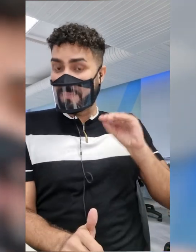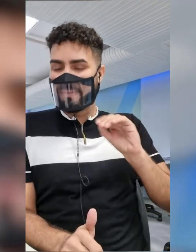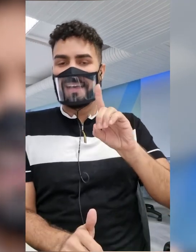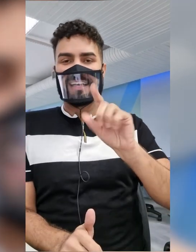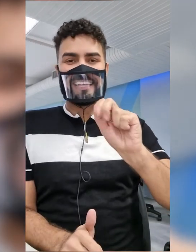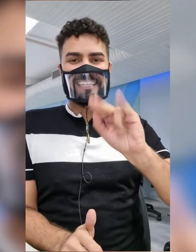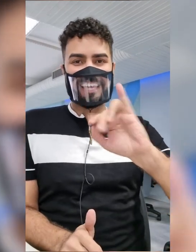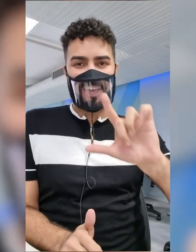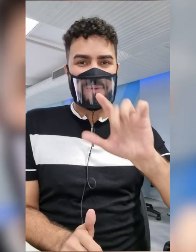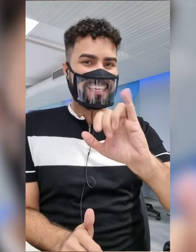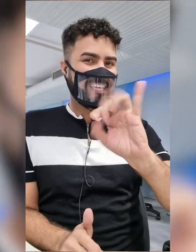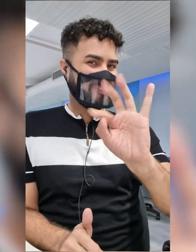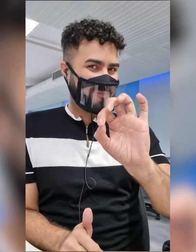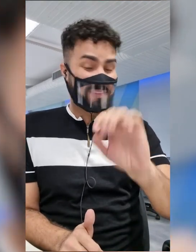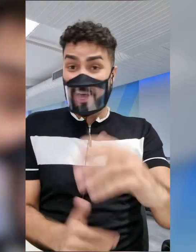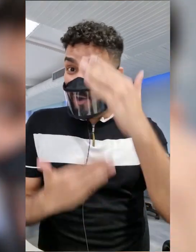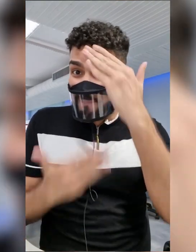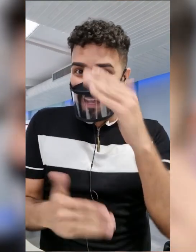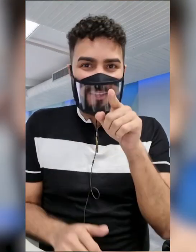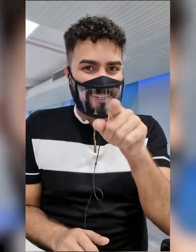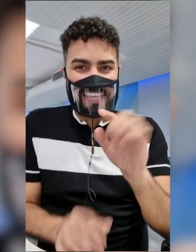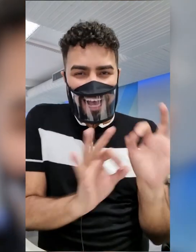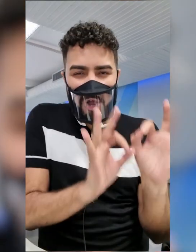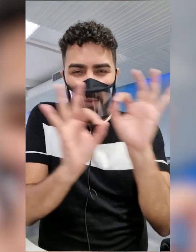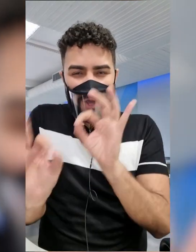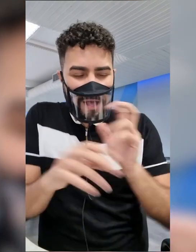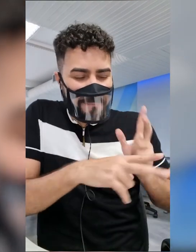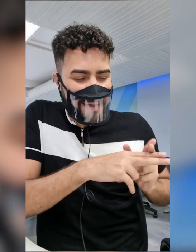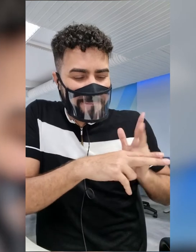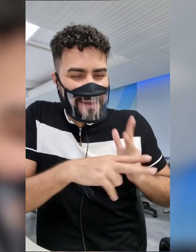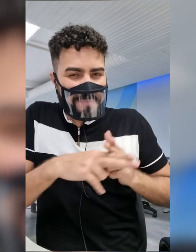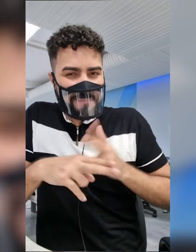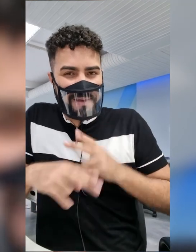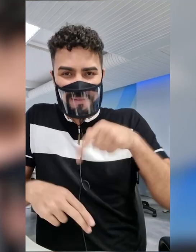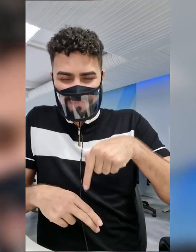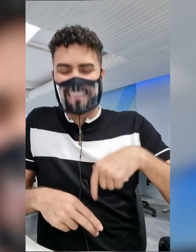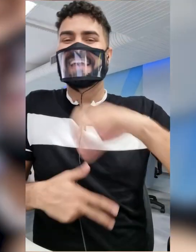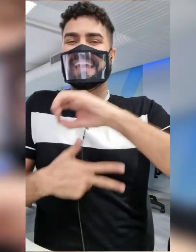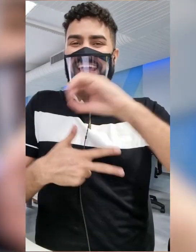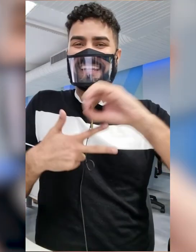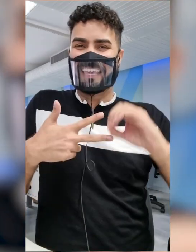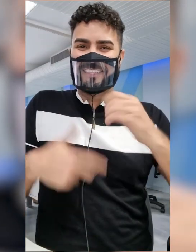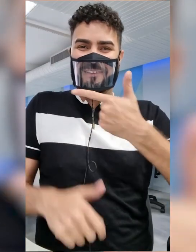Ito. Muito obrigado a você por ter acompanhado os episódios da série Enem 2021.